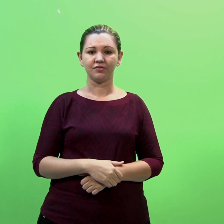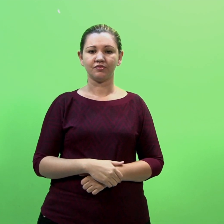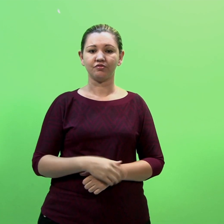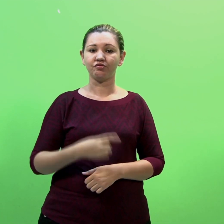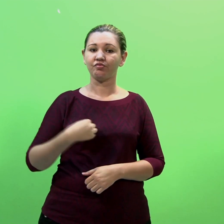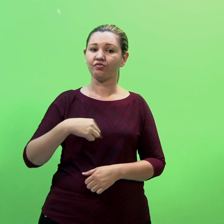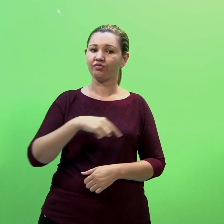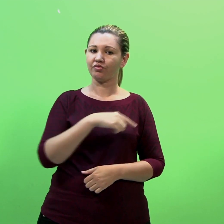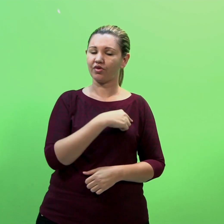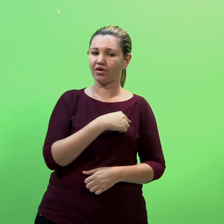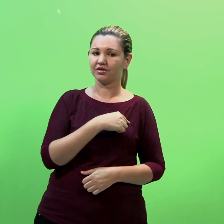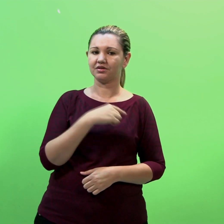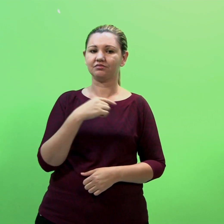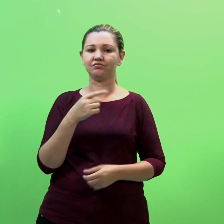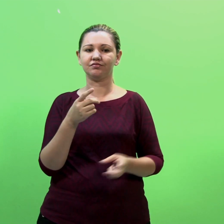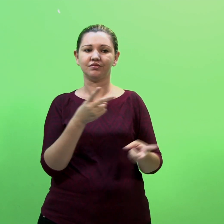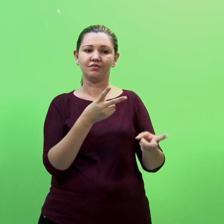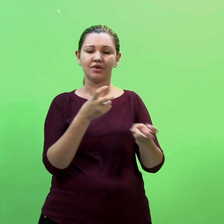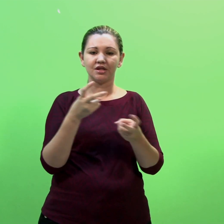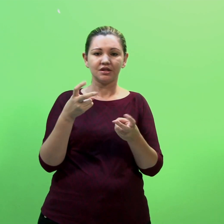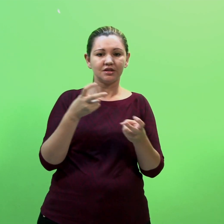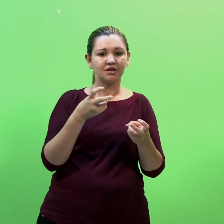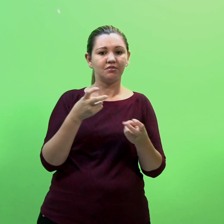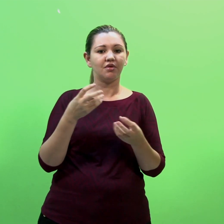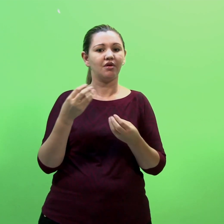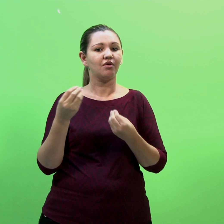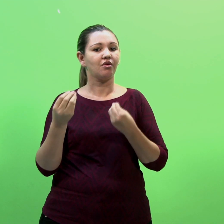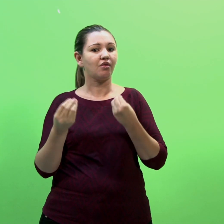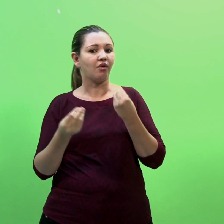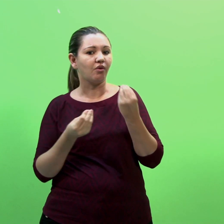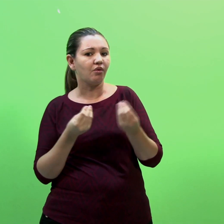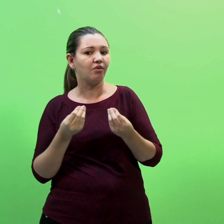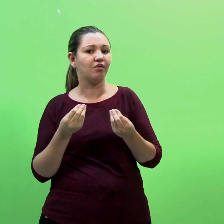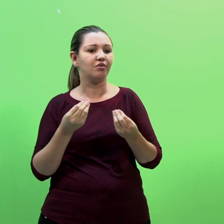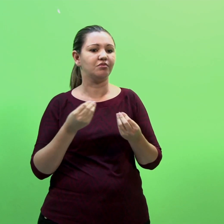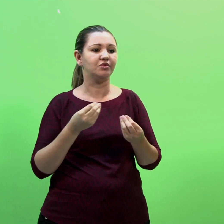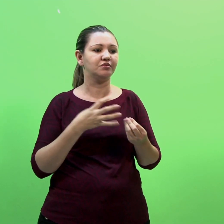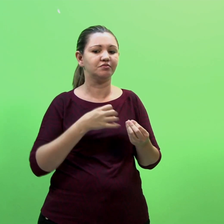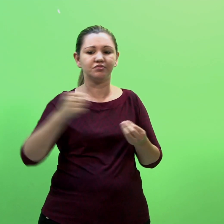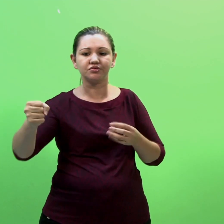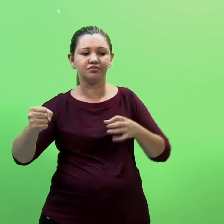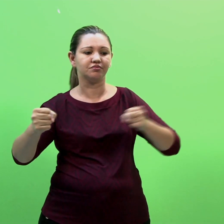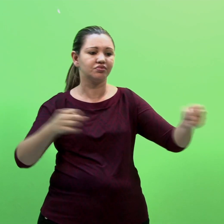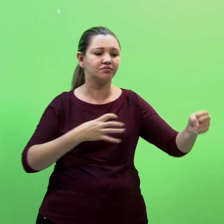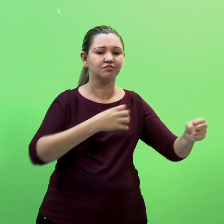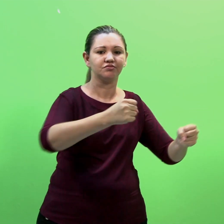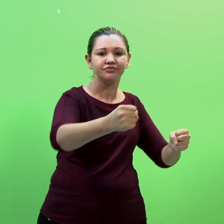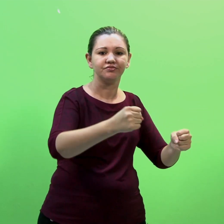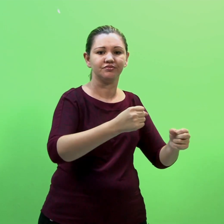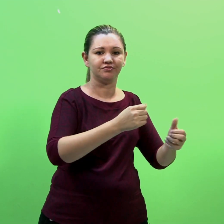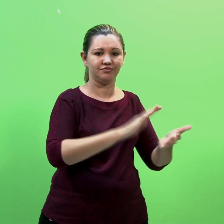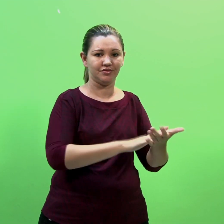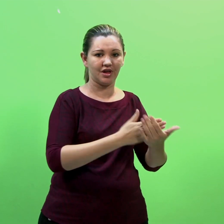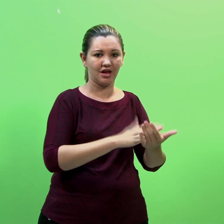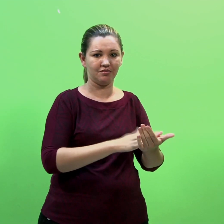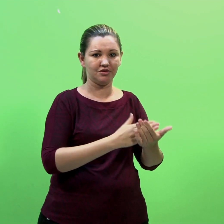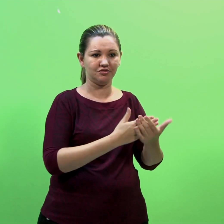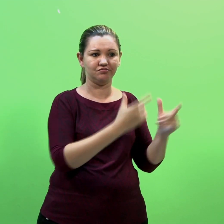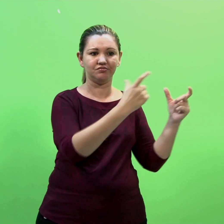Podemos perceber que os vários contextos em que atua o intérprete de Libras Tem suas especificidades, além de um vocabulário